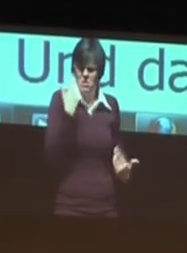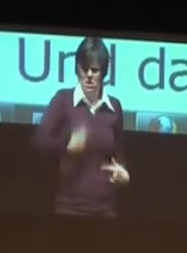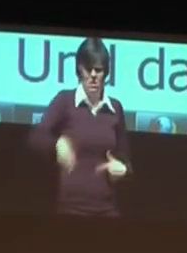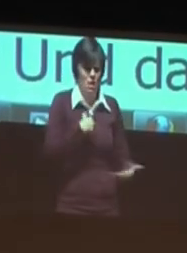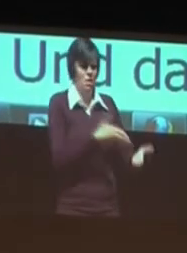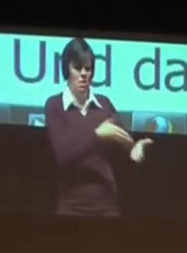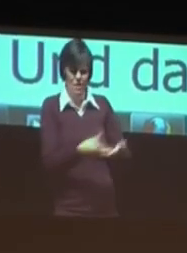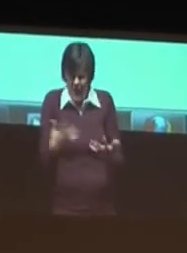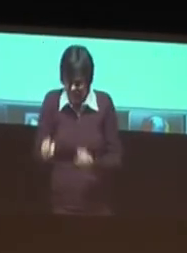voran?